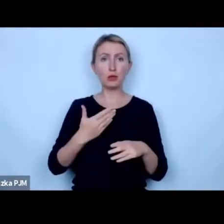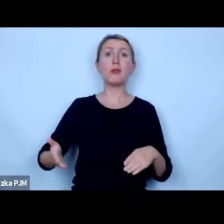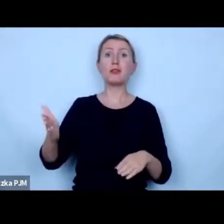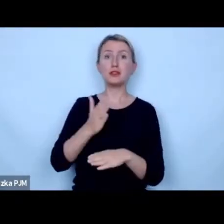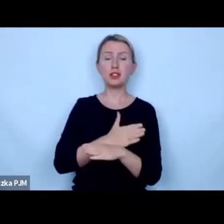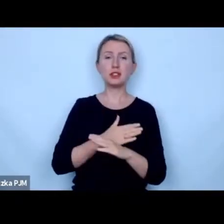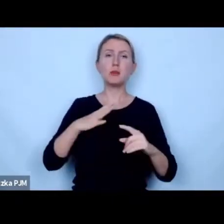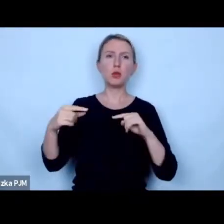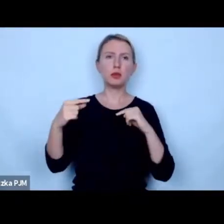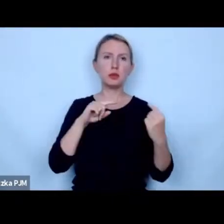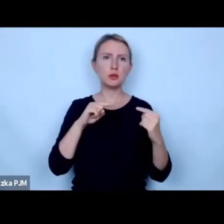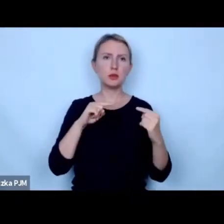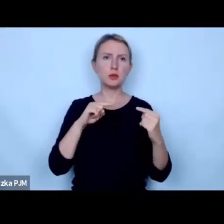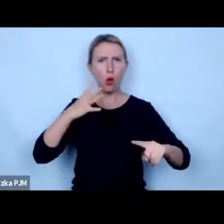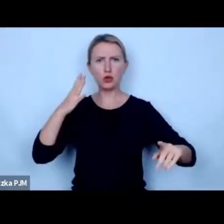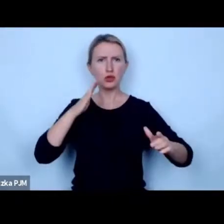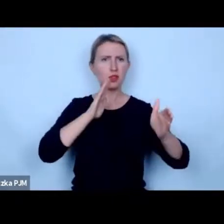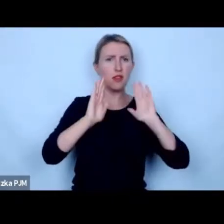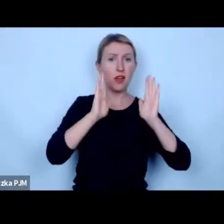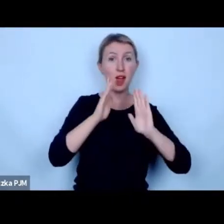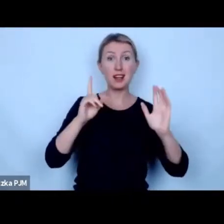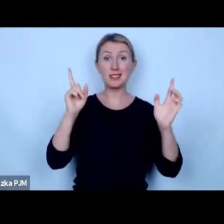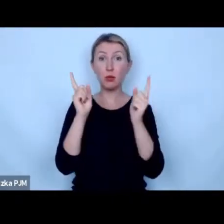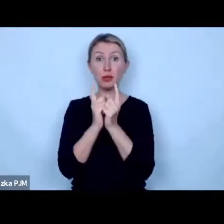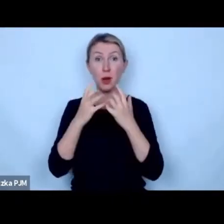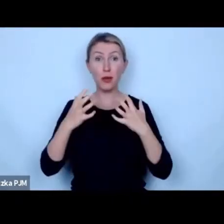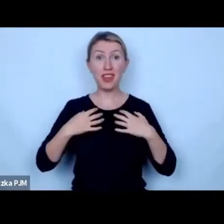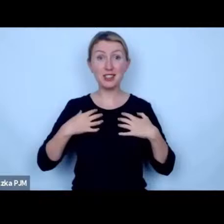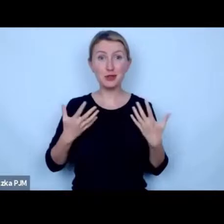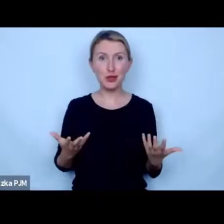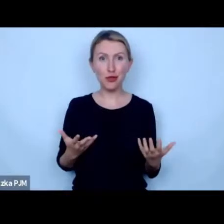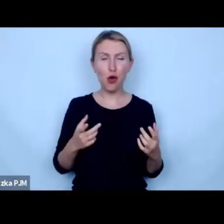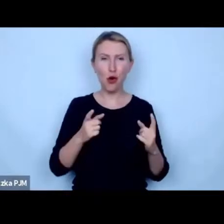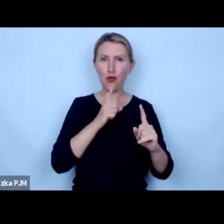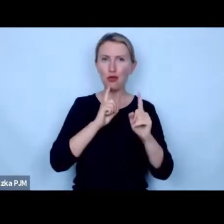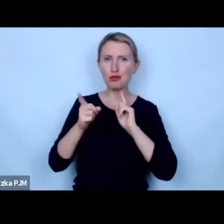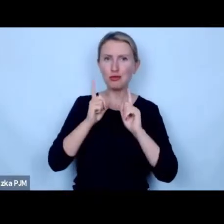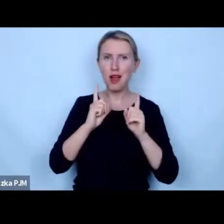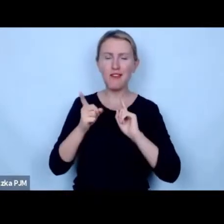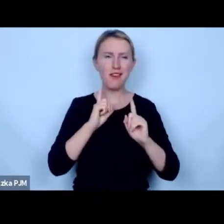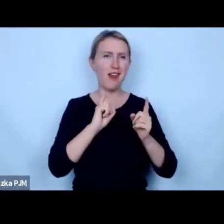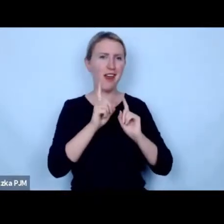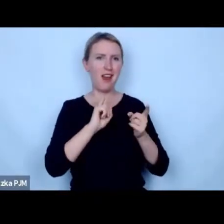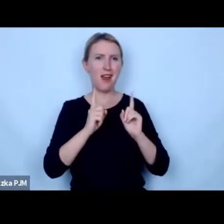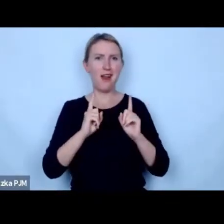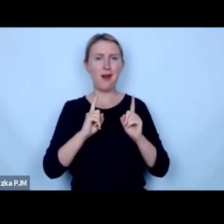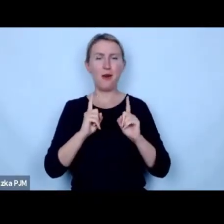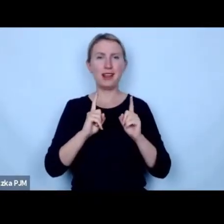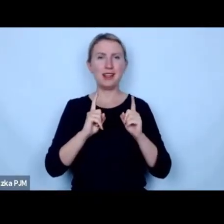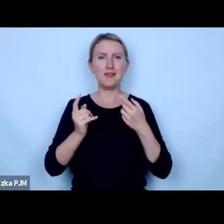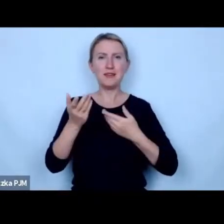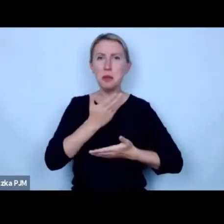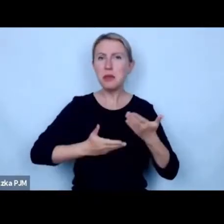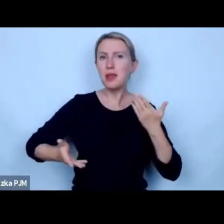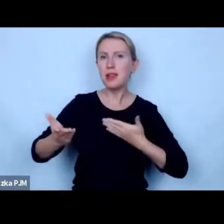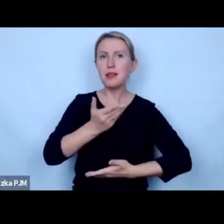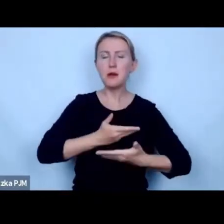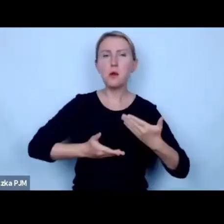dyskutowały bardzo ostro na Facebooku kiedy spotkały się w realu kiedy porozmawiały ze sobą kiedy wymieniły te swoje